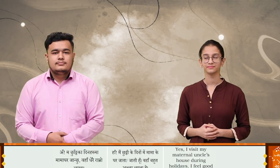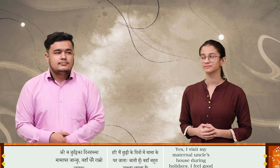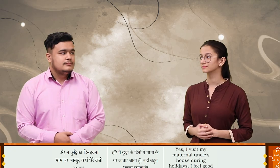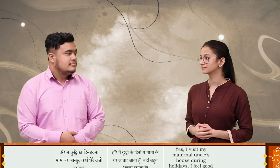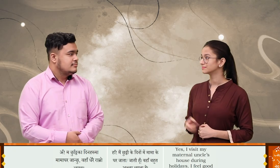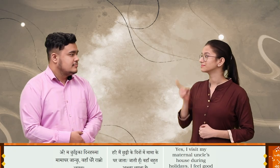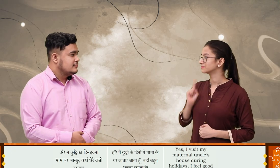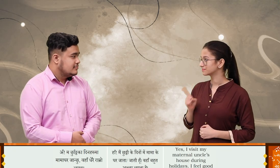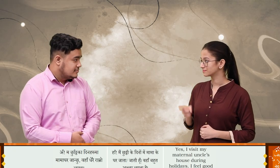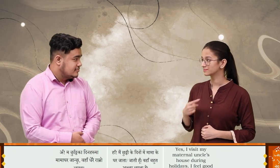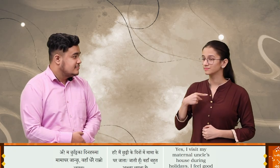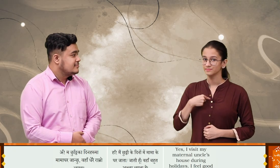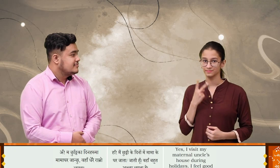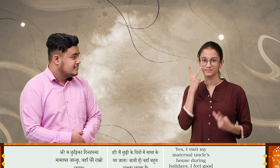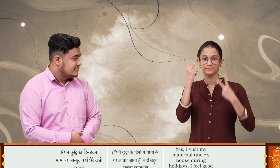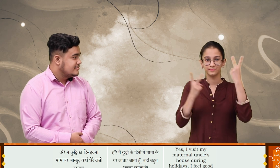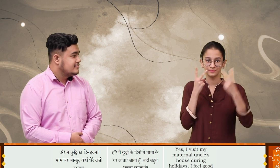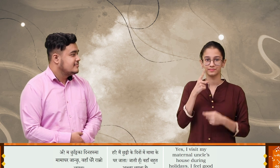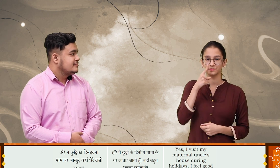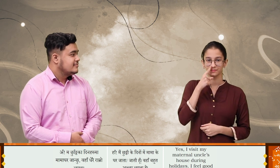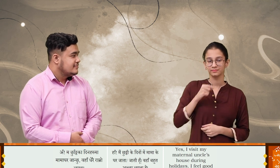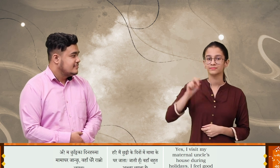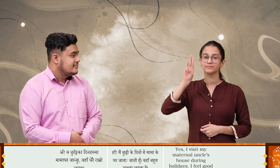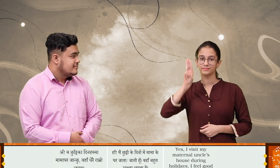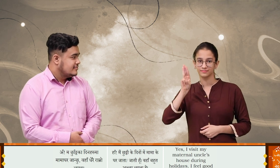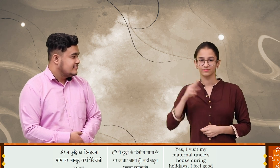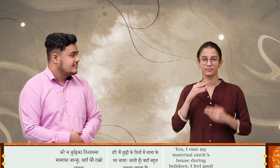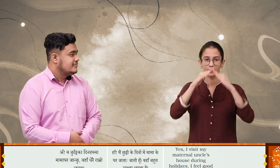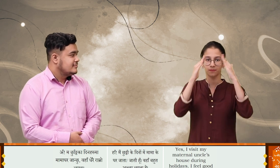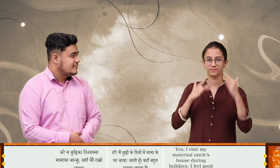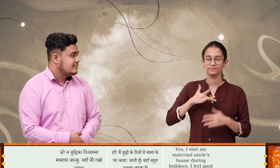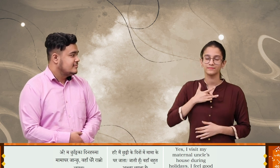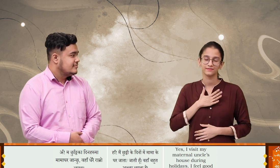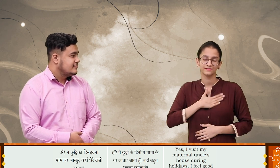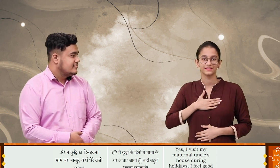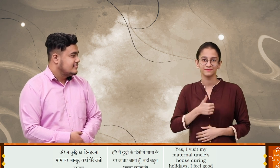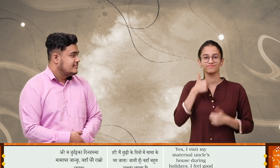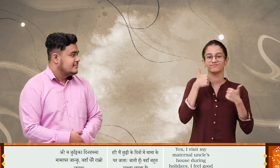आ, मा छुट्टी का दिन हरूमा मामा घर जान्चू, माहा धेरई रामरो लाक छा